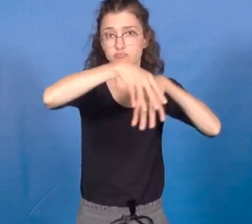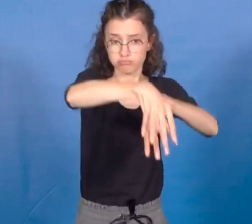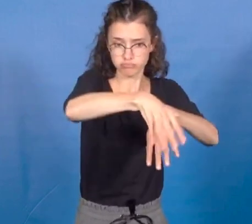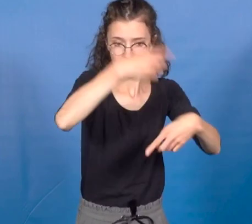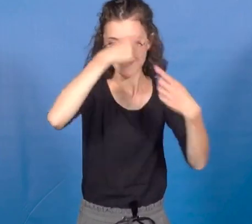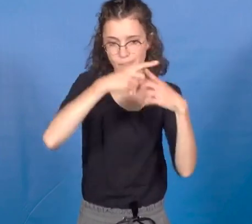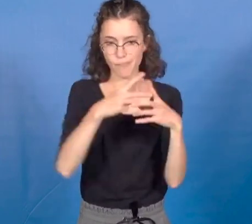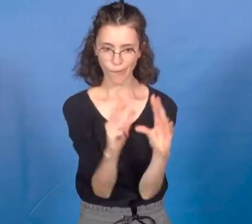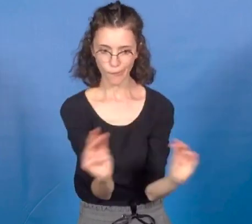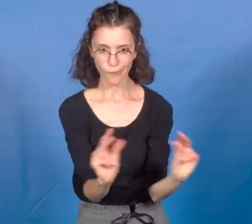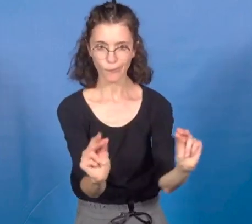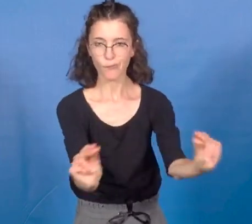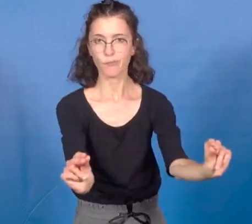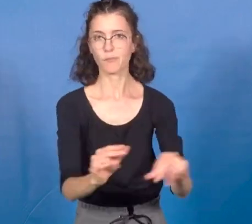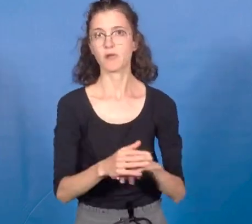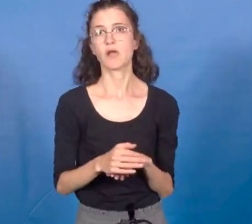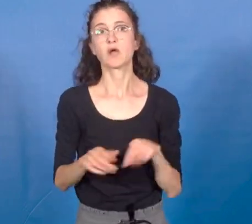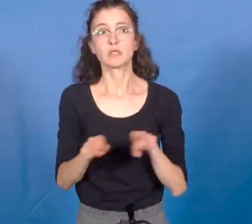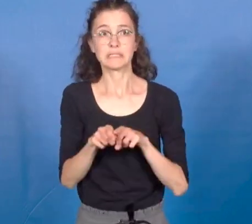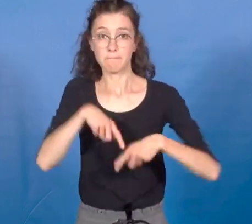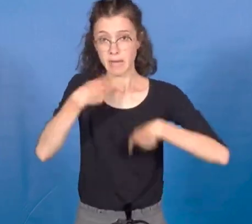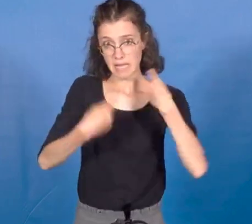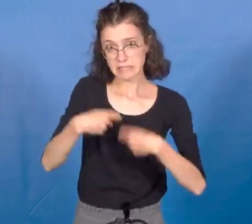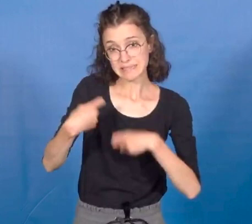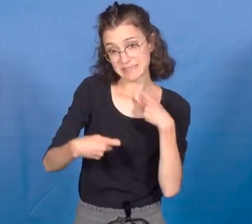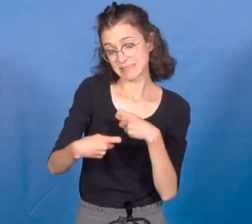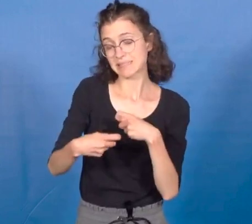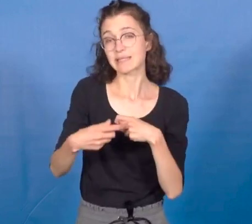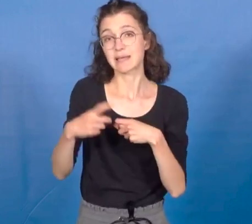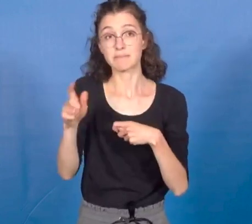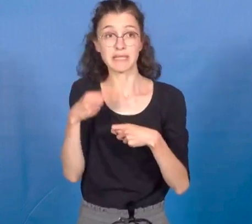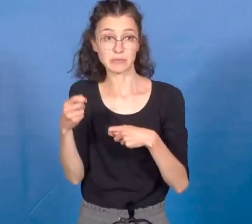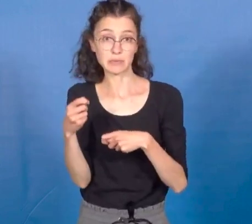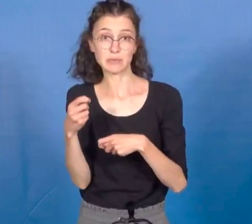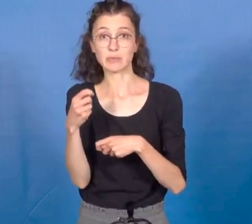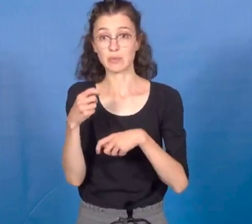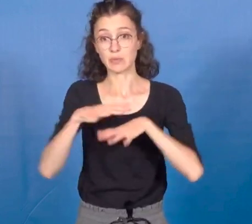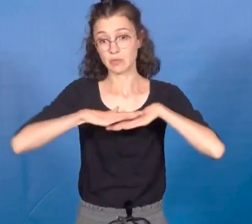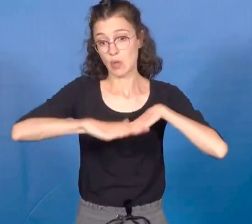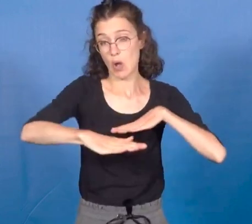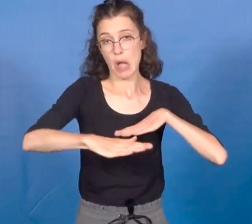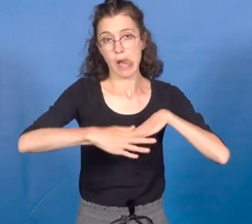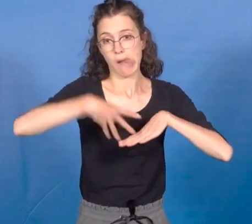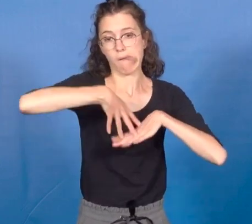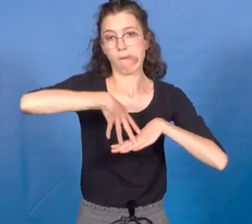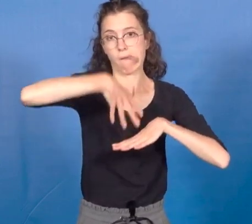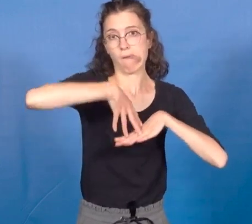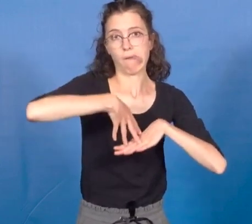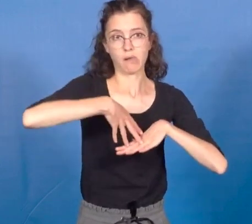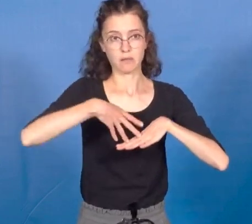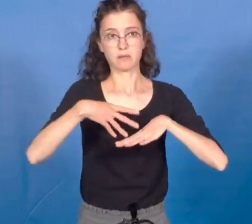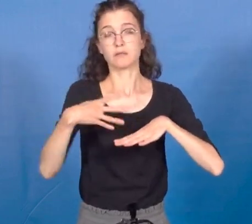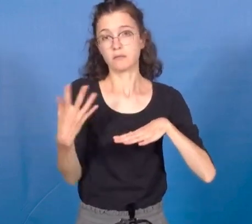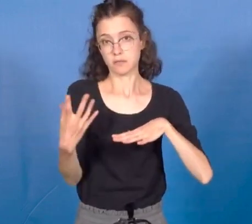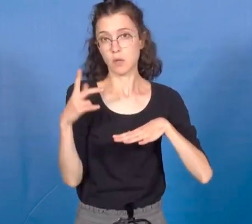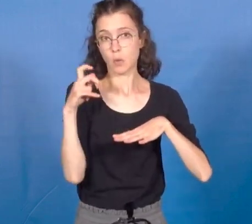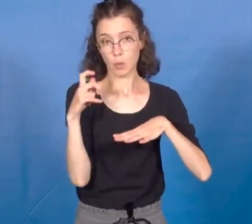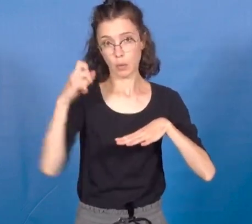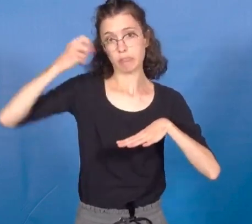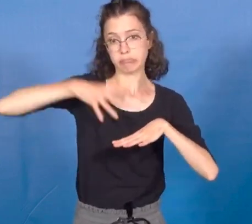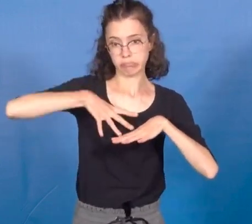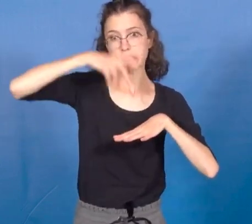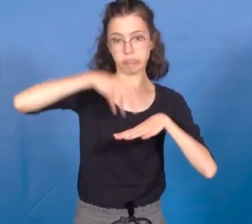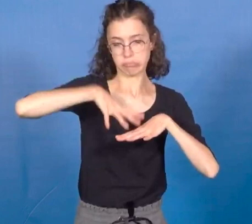de l'eau évidemment puisque les sols sableux ne retiennent pas l'eau et il faut énormément d'eau pour extraire le sable. Tout ça pour